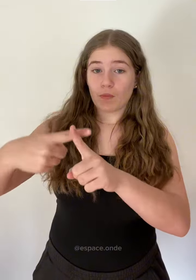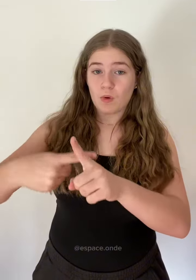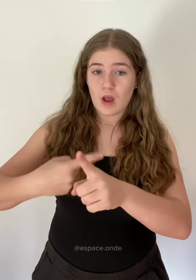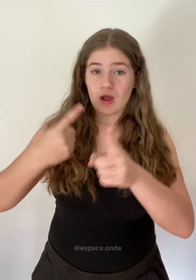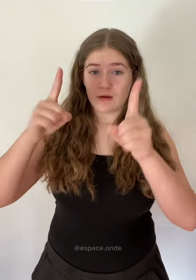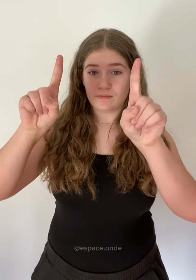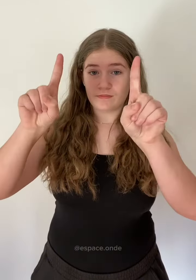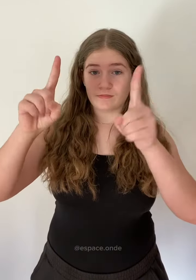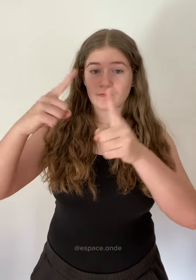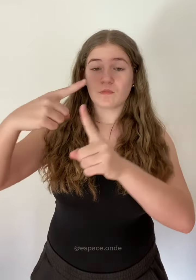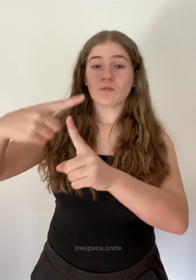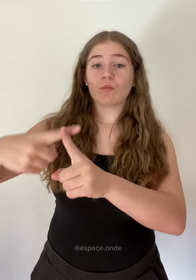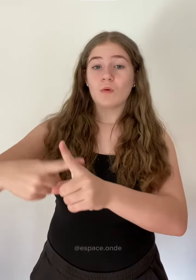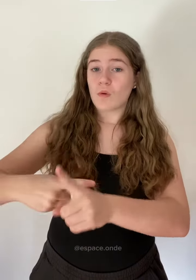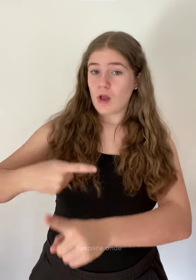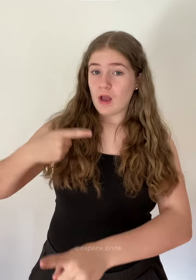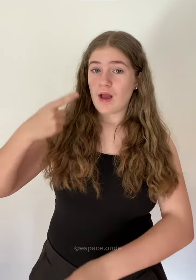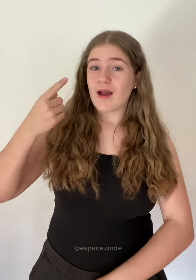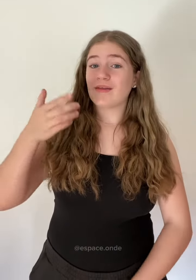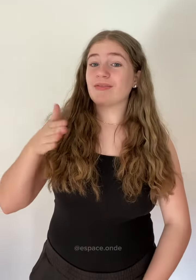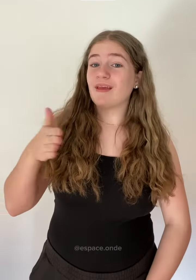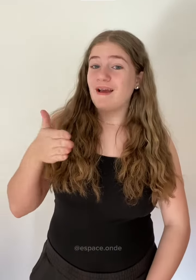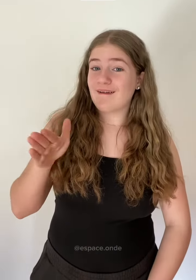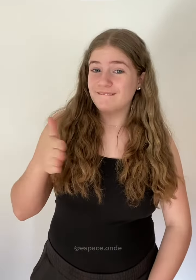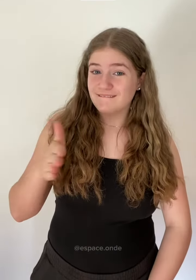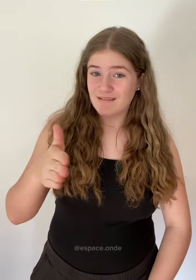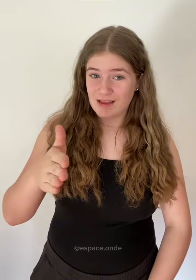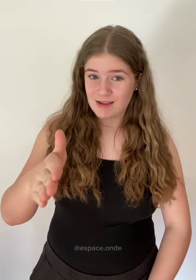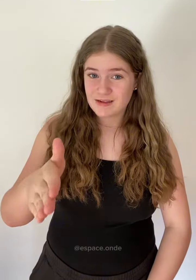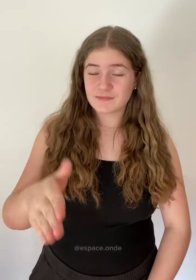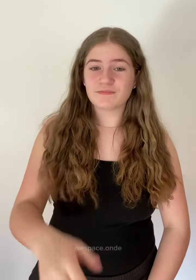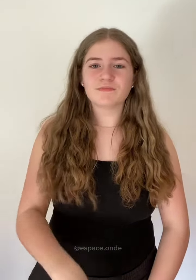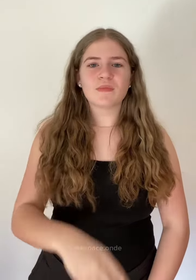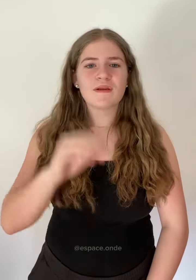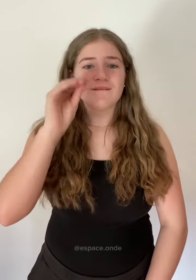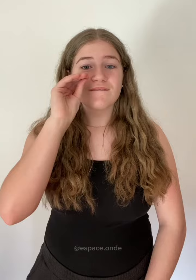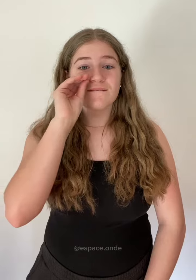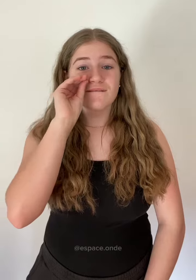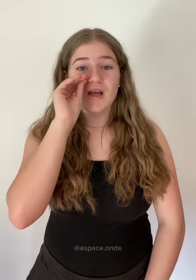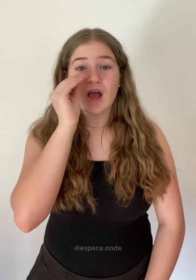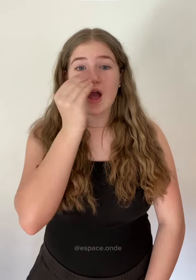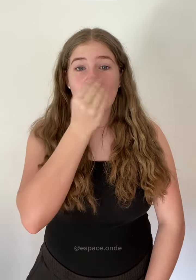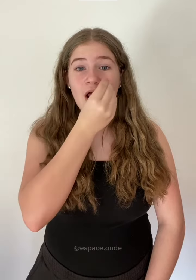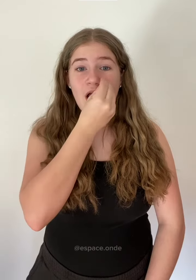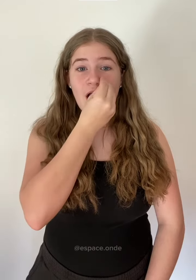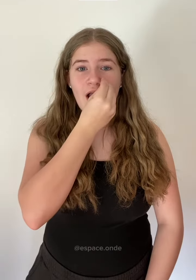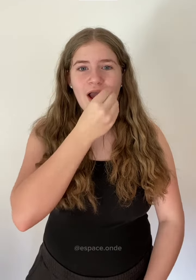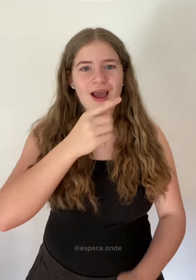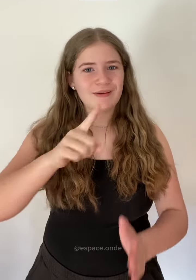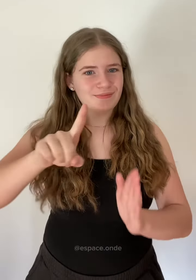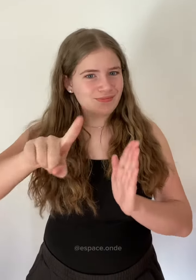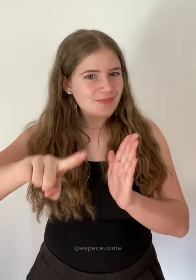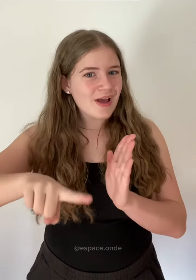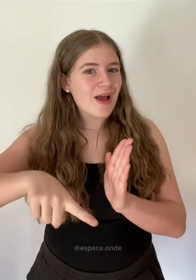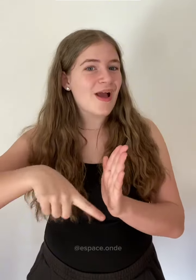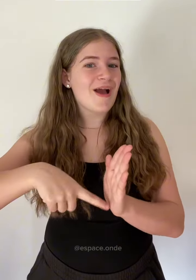mois, mois, avril, fleur, commencer,